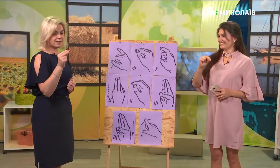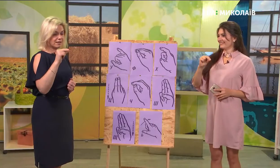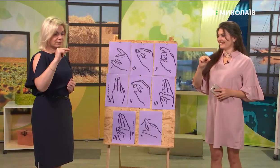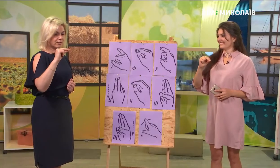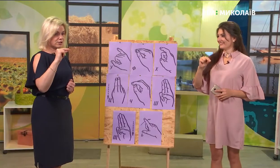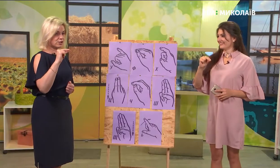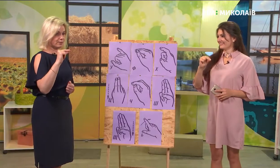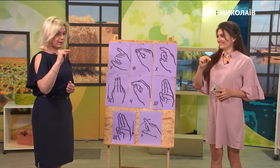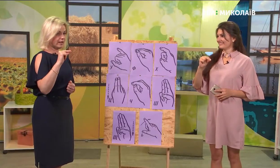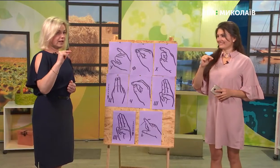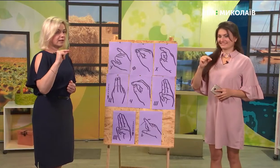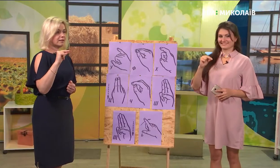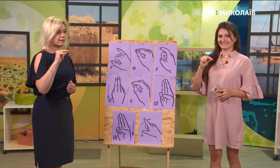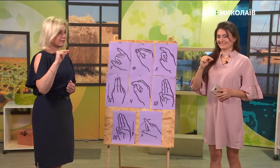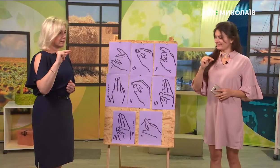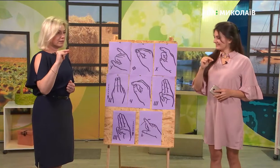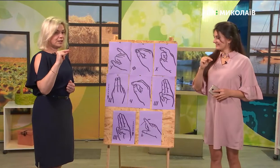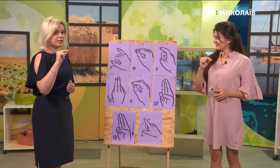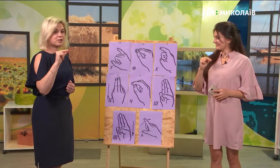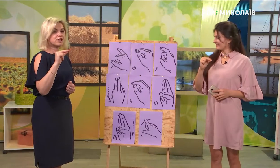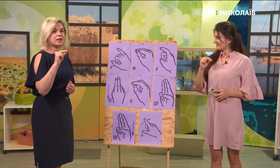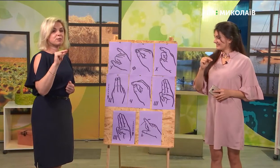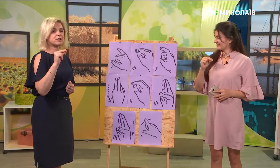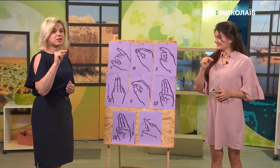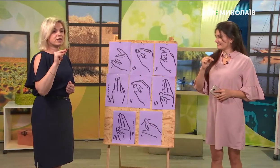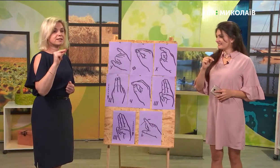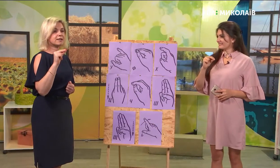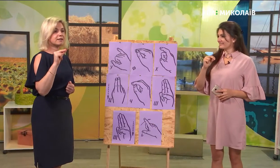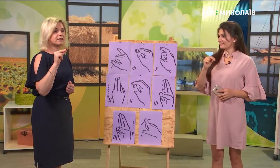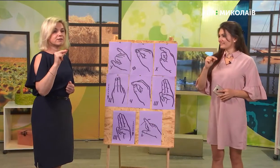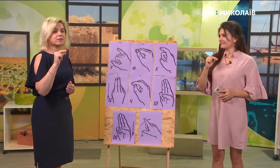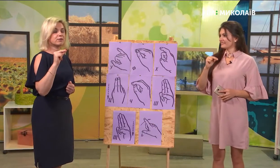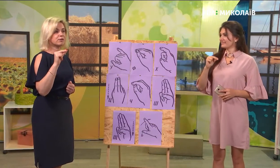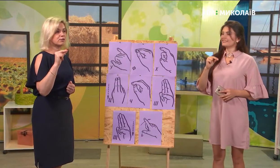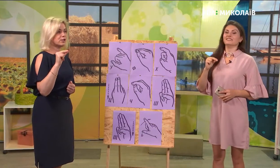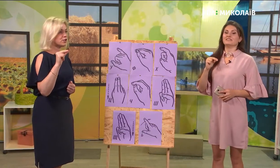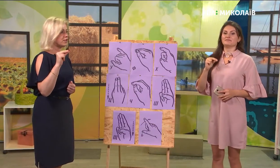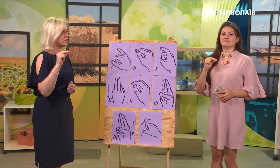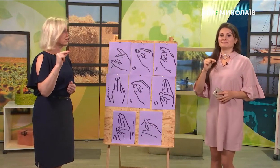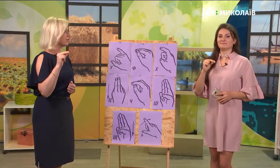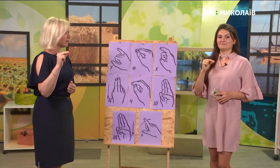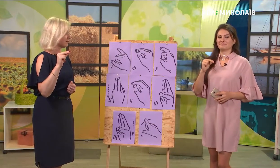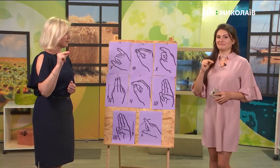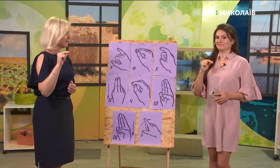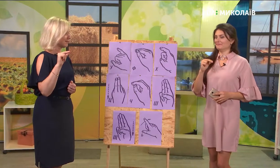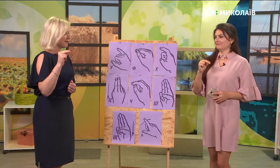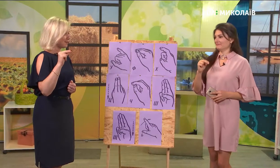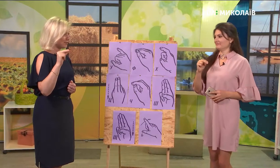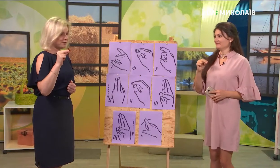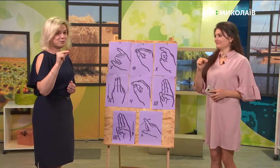два «чі». Літера «чі» і позначається день в тижні четвер. От від